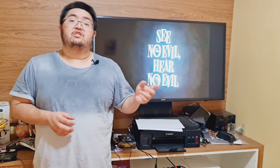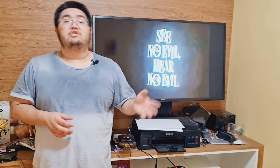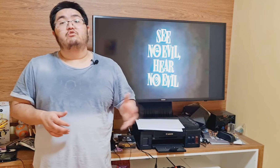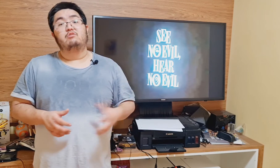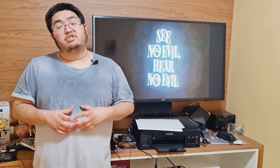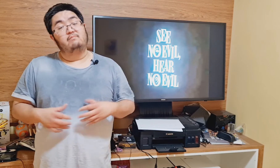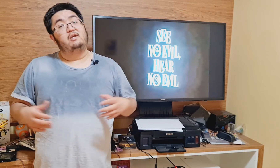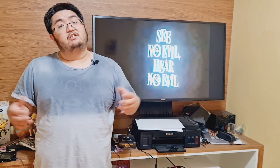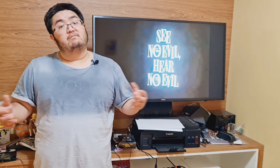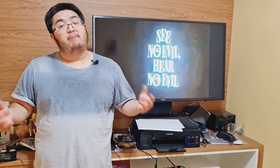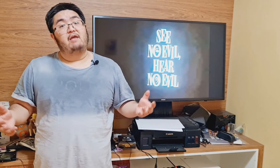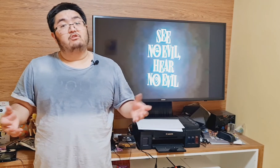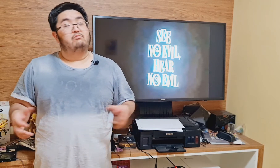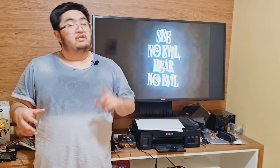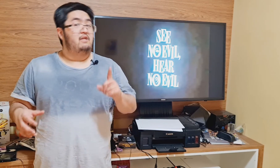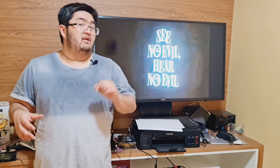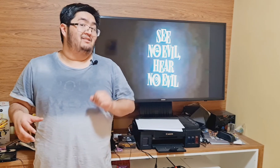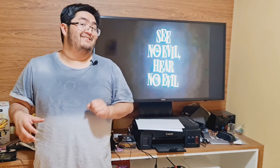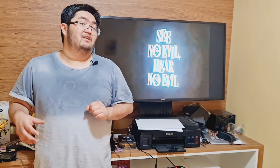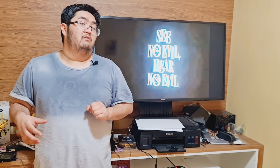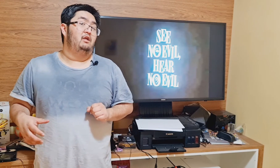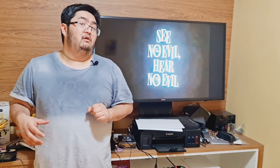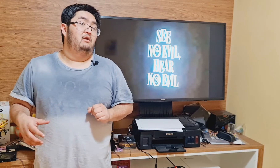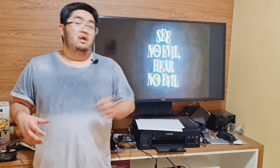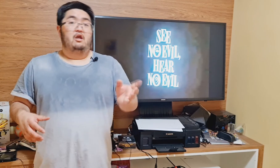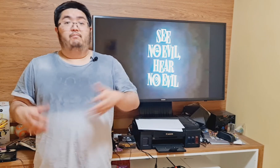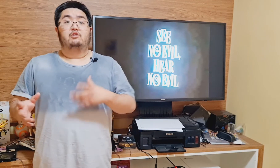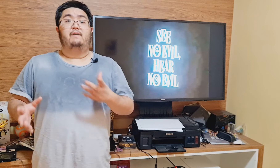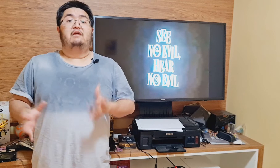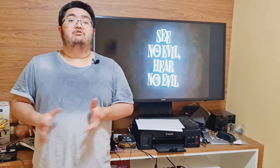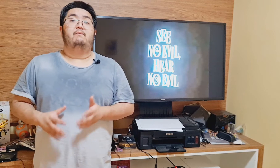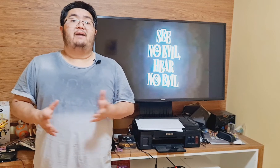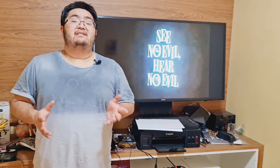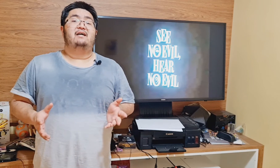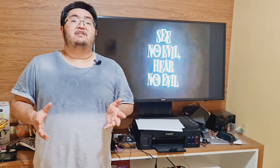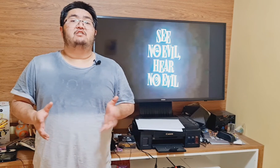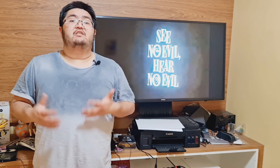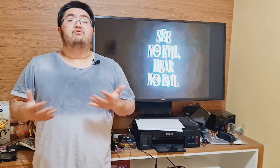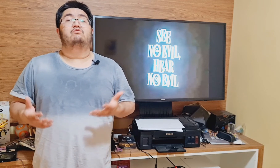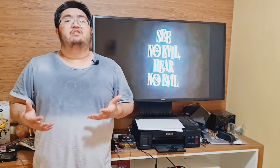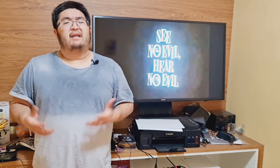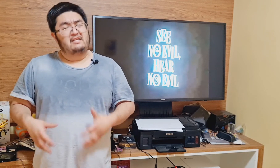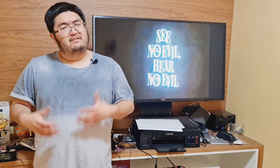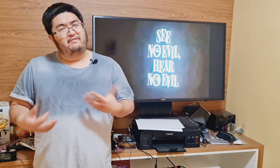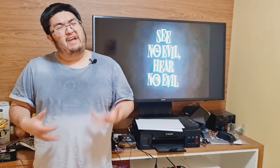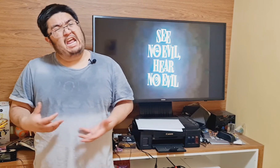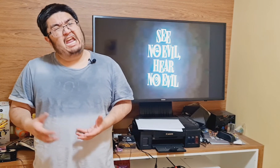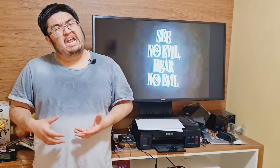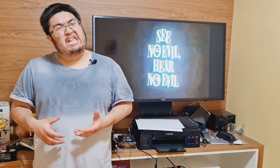sinônimo de ambientes belos e boas lembranças, não, hein? Eu posso falar sobre paisagens que sejam consideradas feias